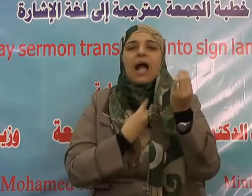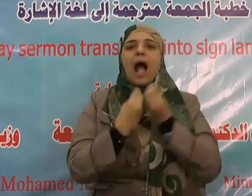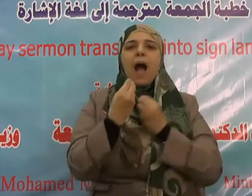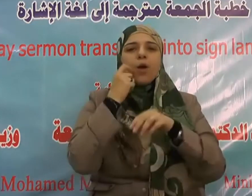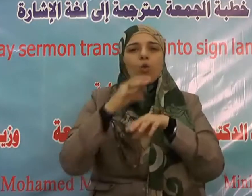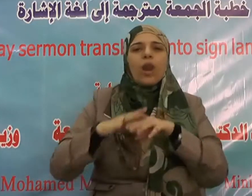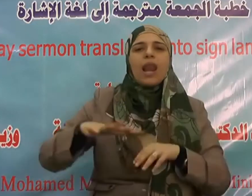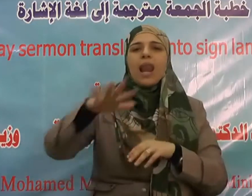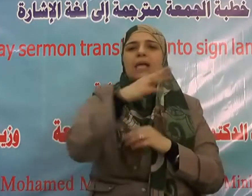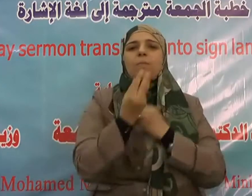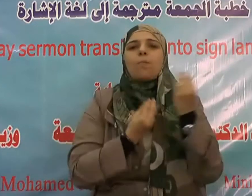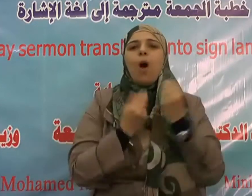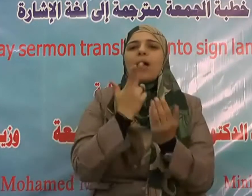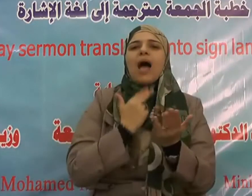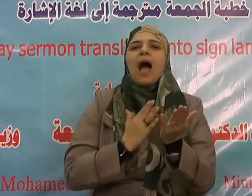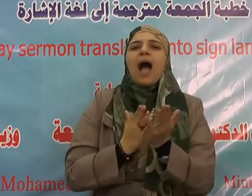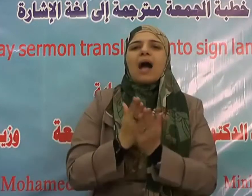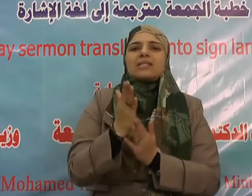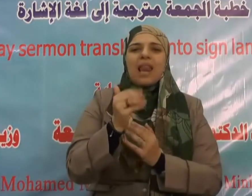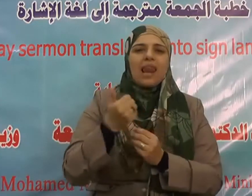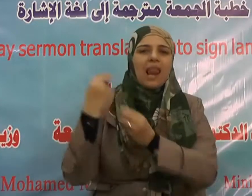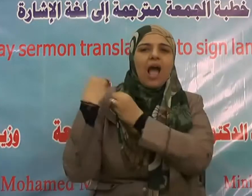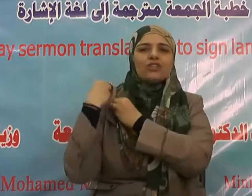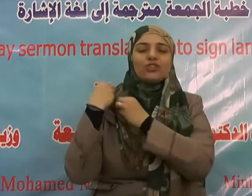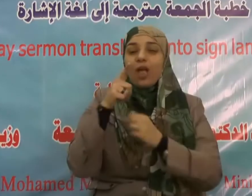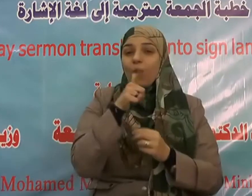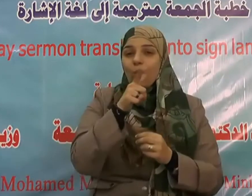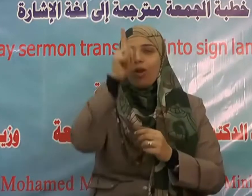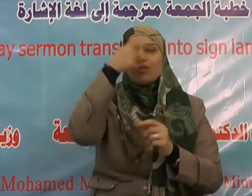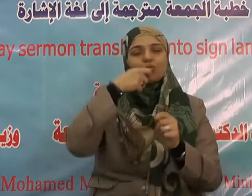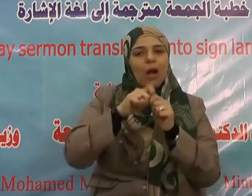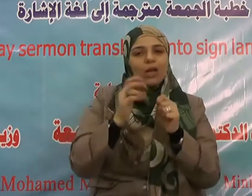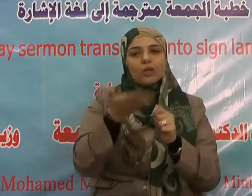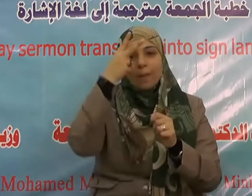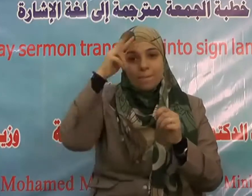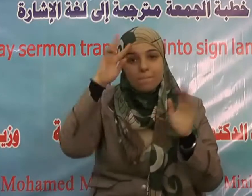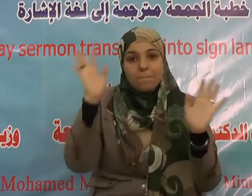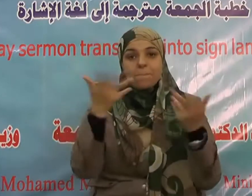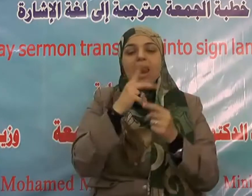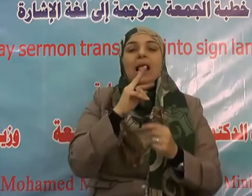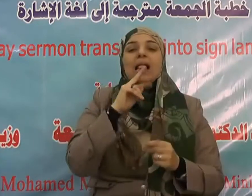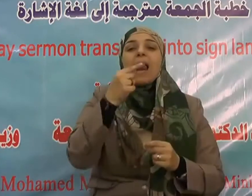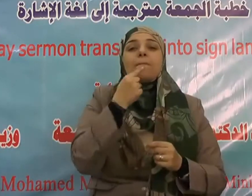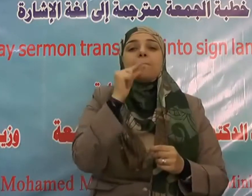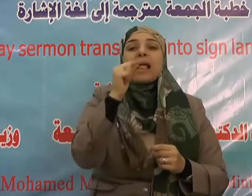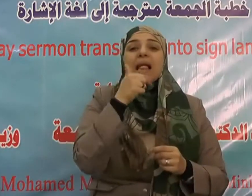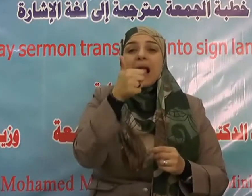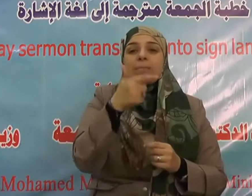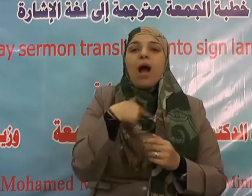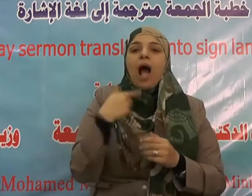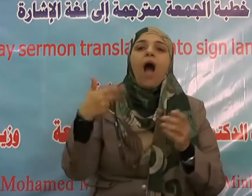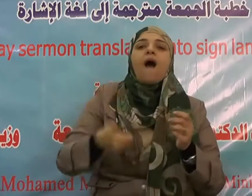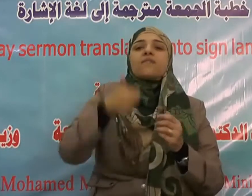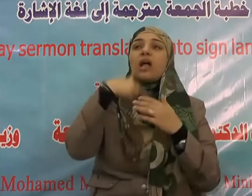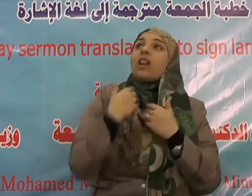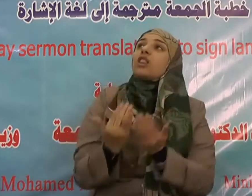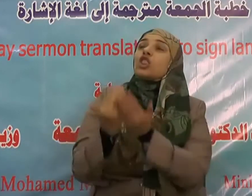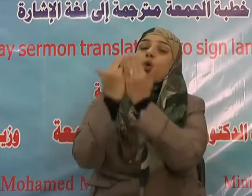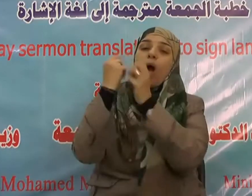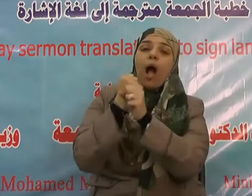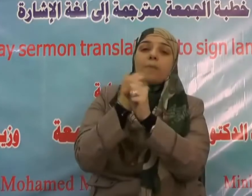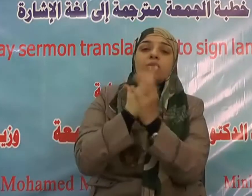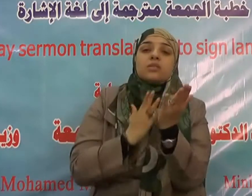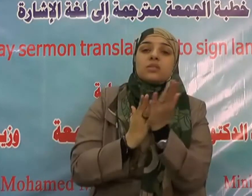وجاره جائع وهو يعلم فقال صلى الله عليه وسلم والله لا